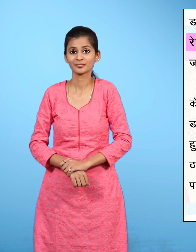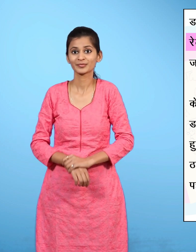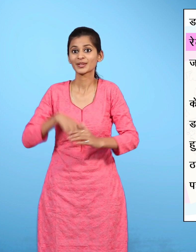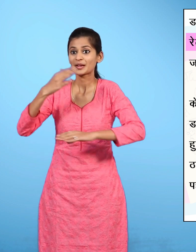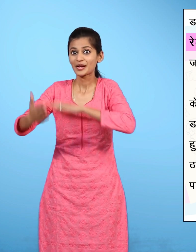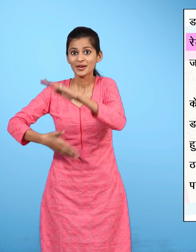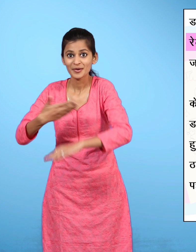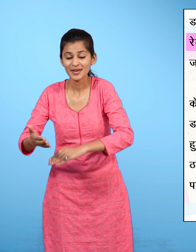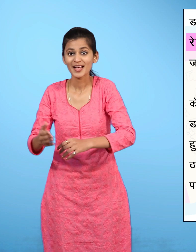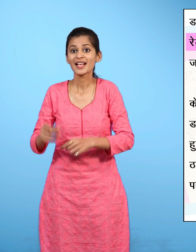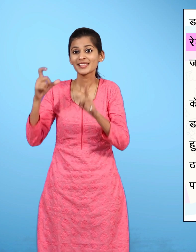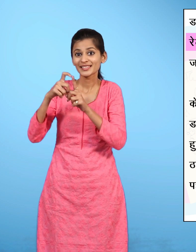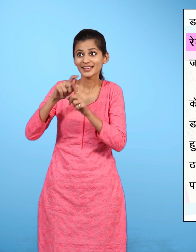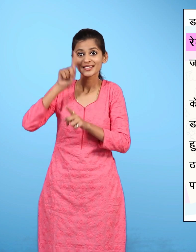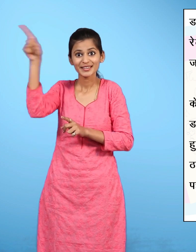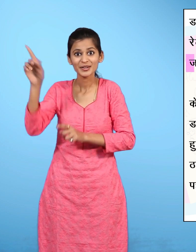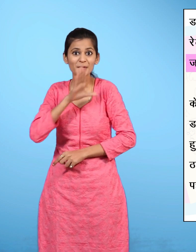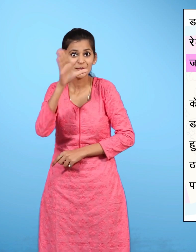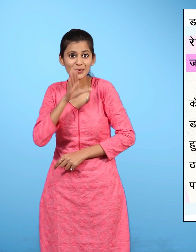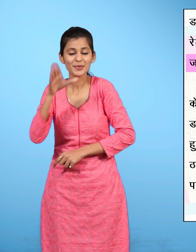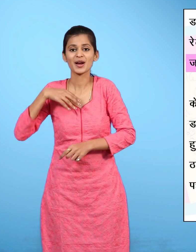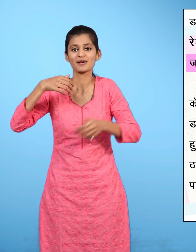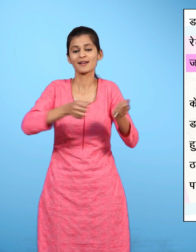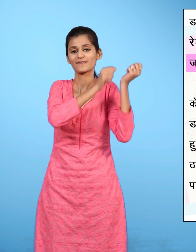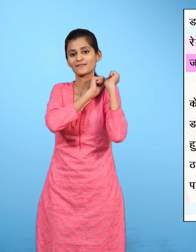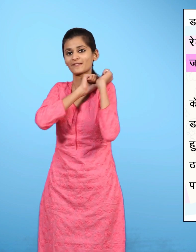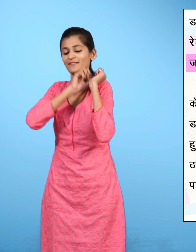वहां मैं चड़ी दिल्ली जाने वाली रेल गाड़ी में